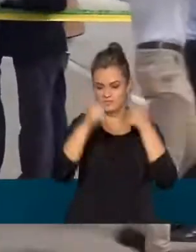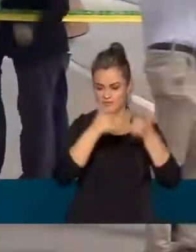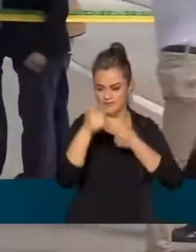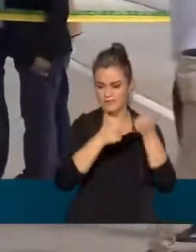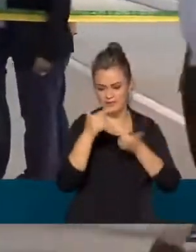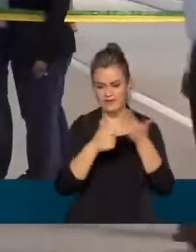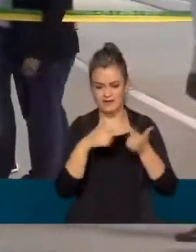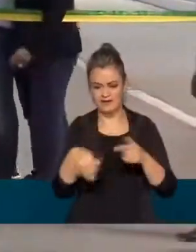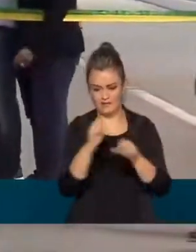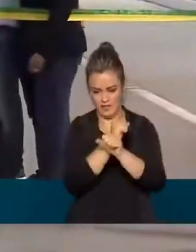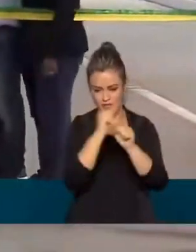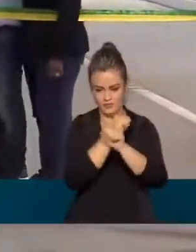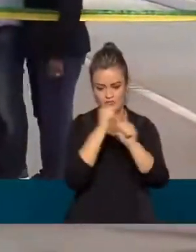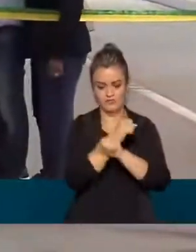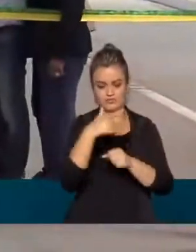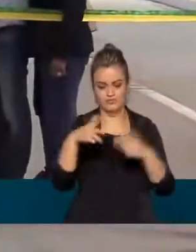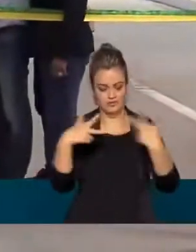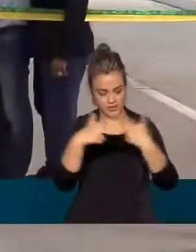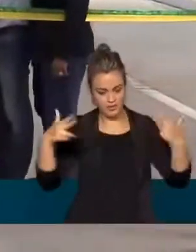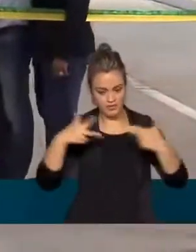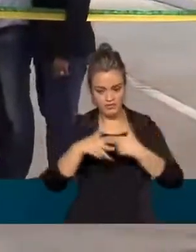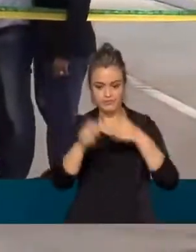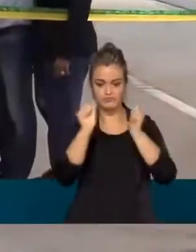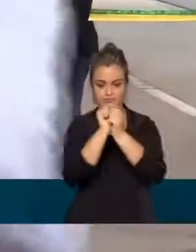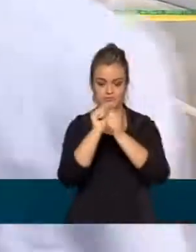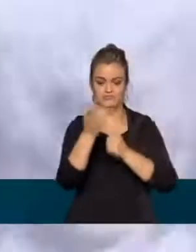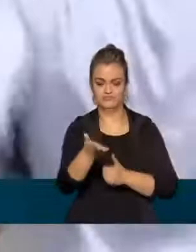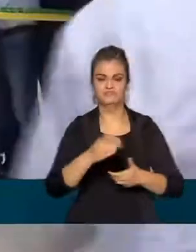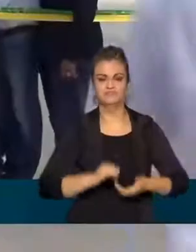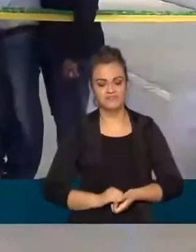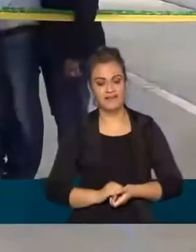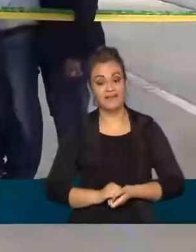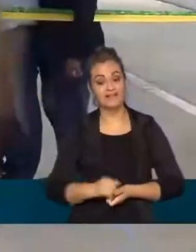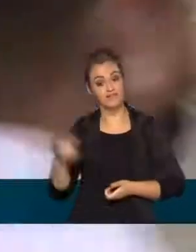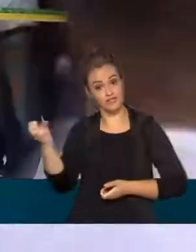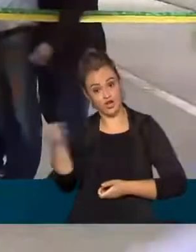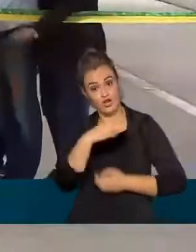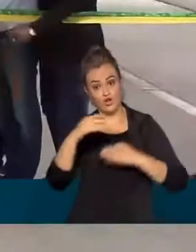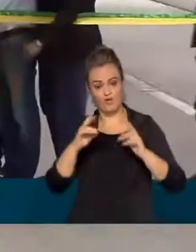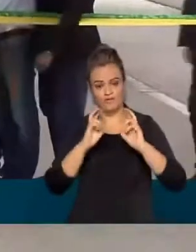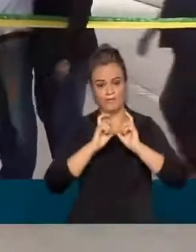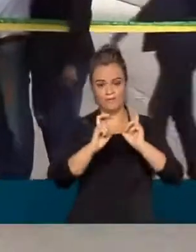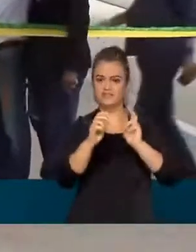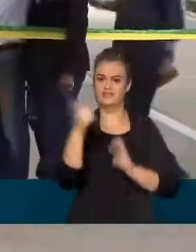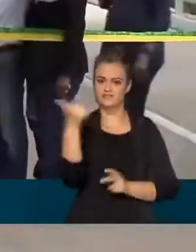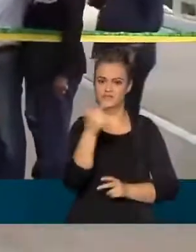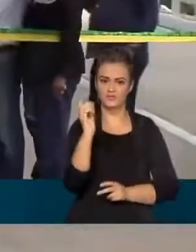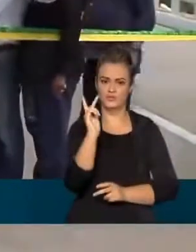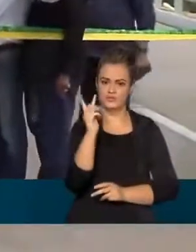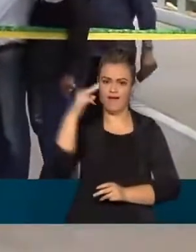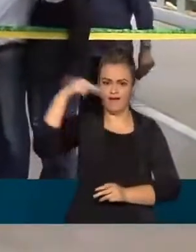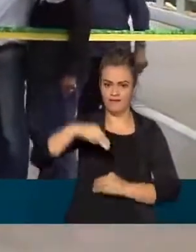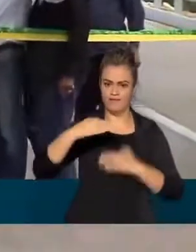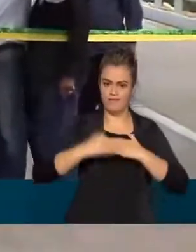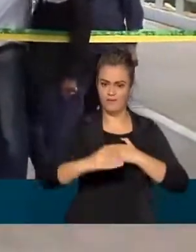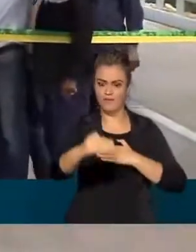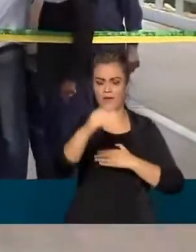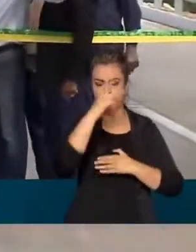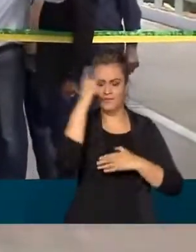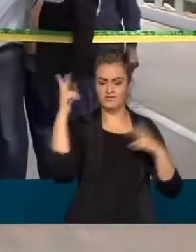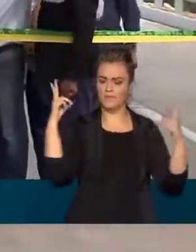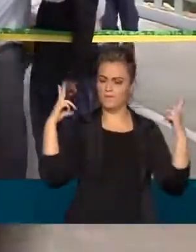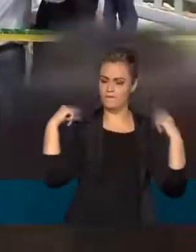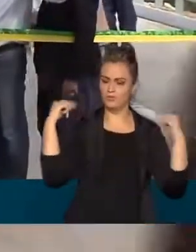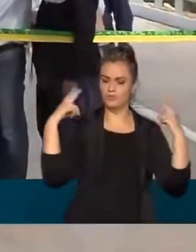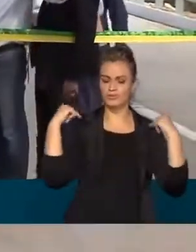participando desse desenlace. Com esta nova inauguração esses 22 quilômetros o motorista